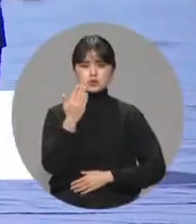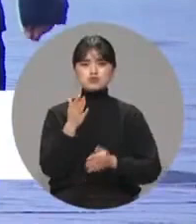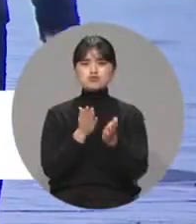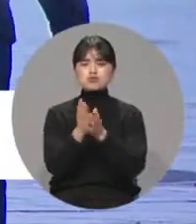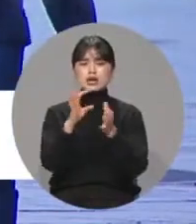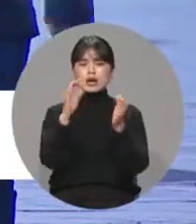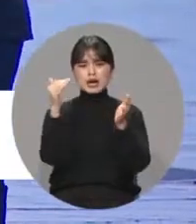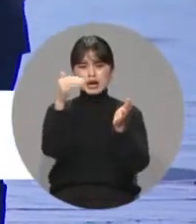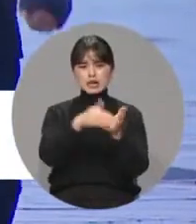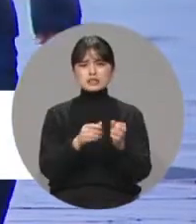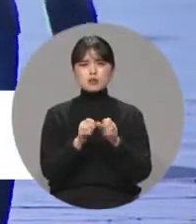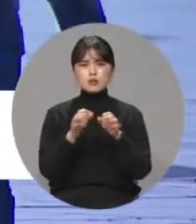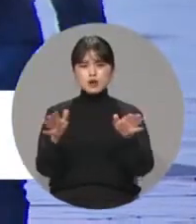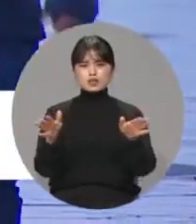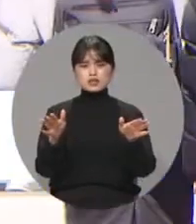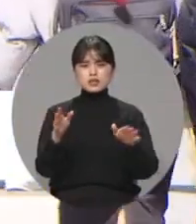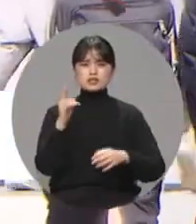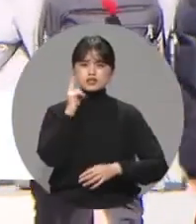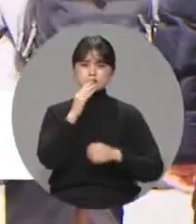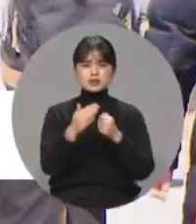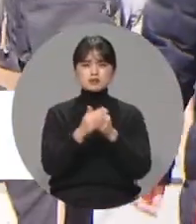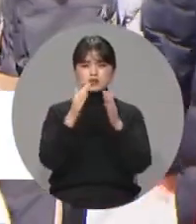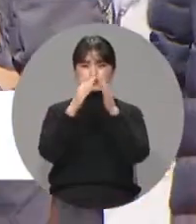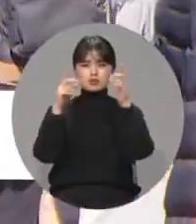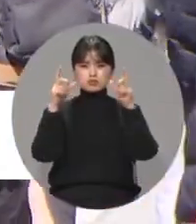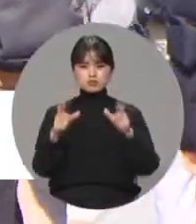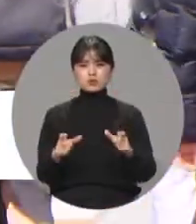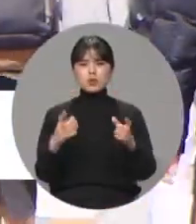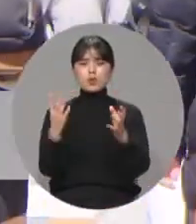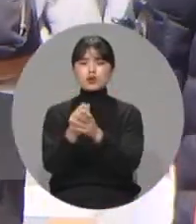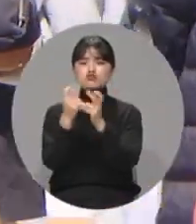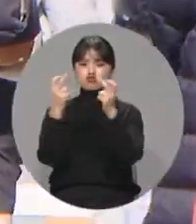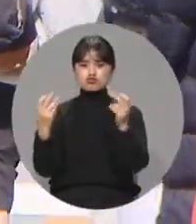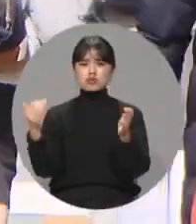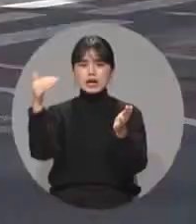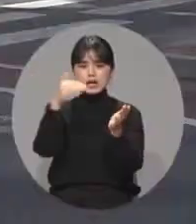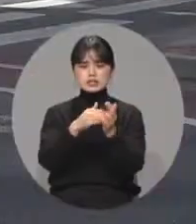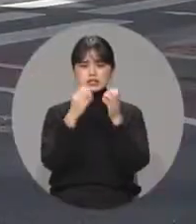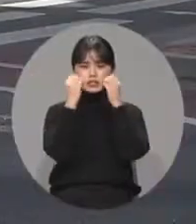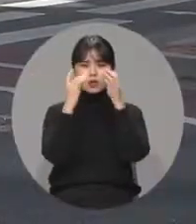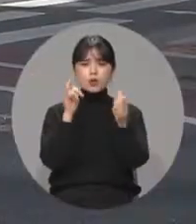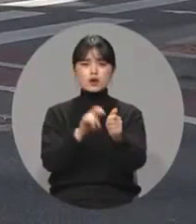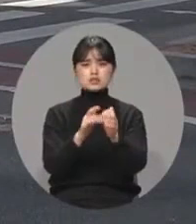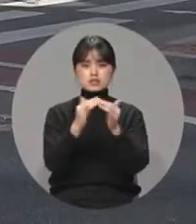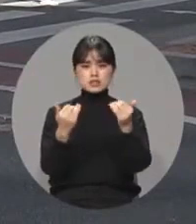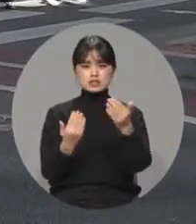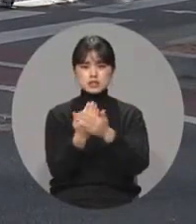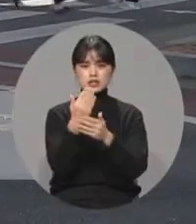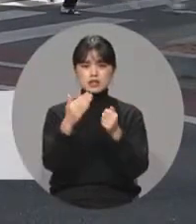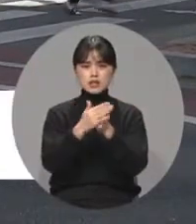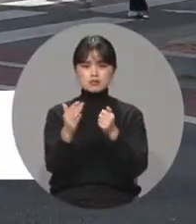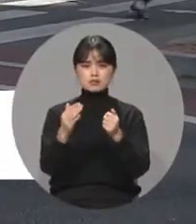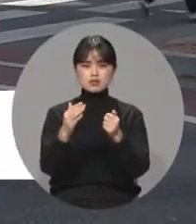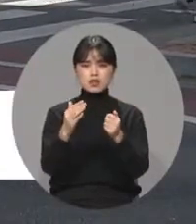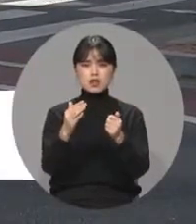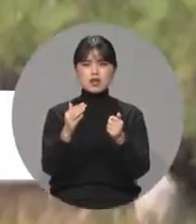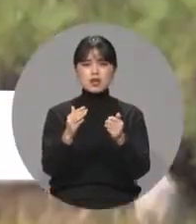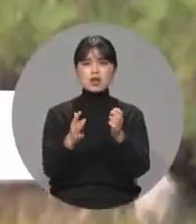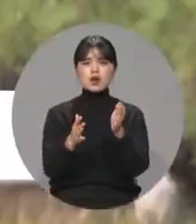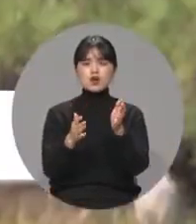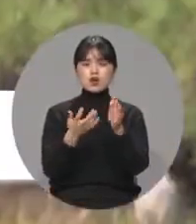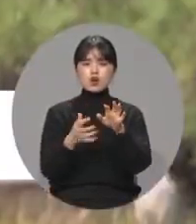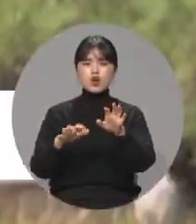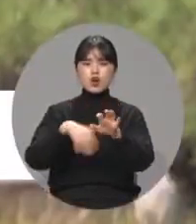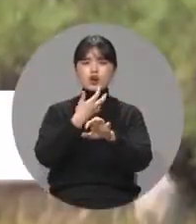확산세가 심상치 않은 가운데 전라북도는 완주에서도 새로 확진자가 나오자 유동인구가 많은 혁신도시